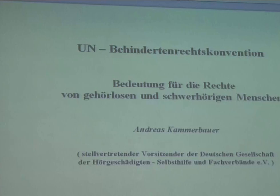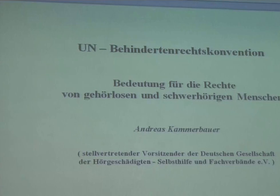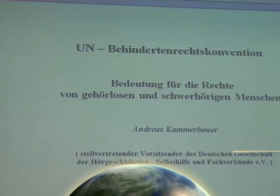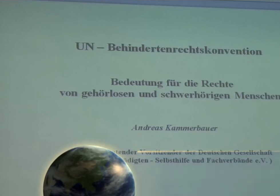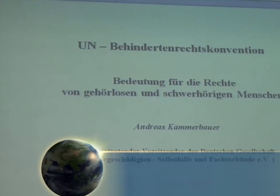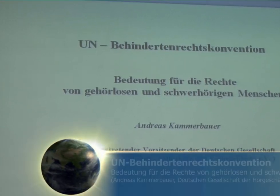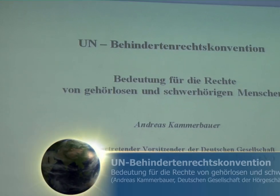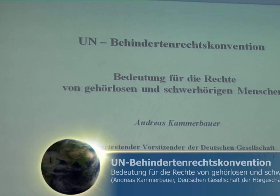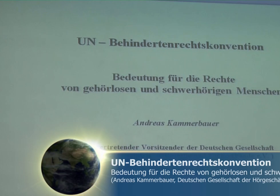So gut,